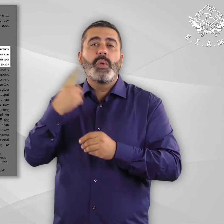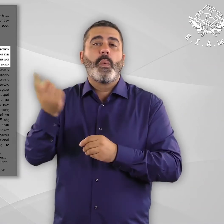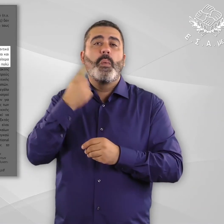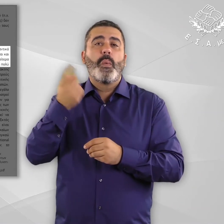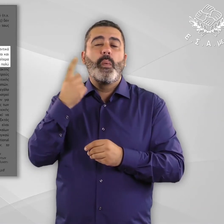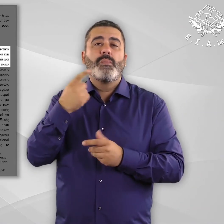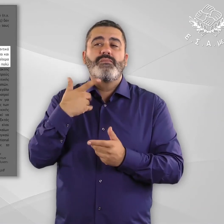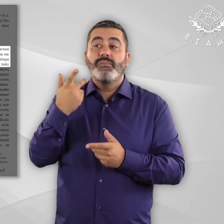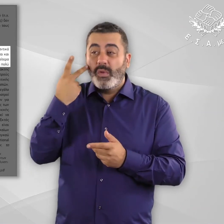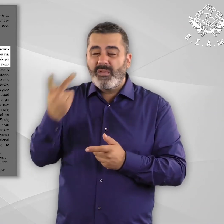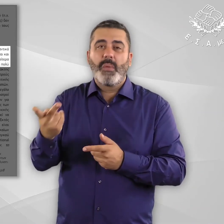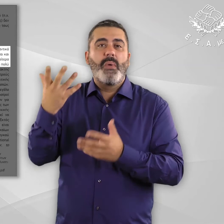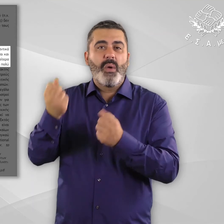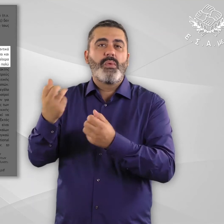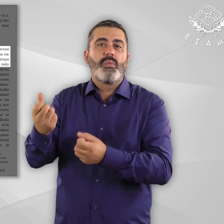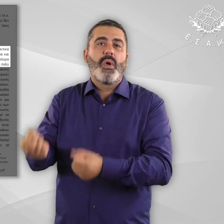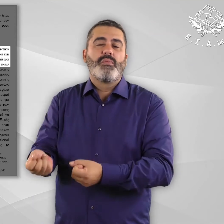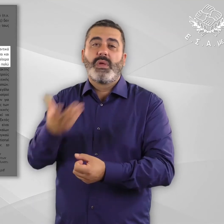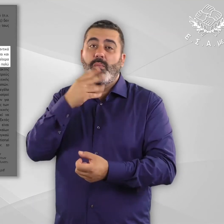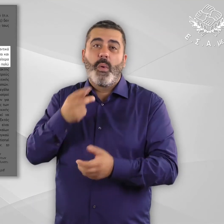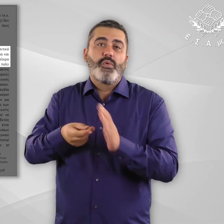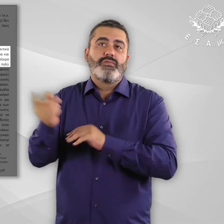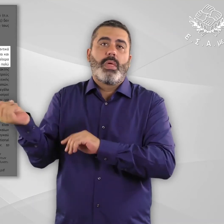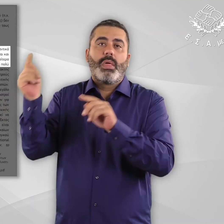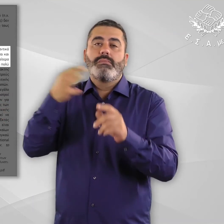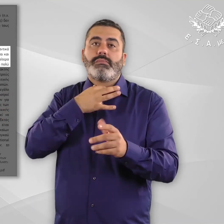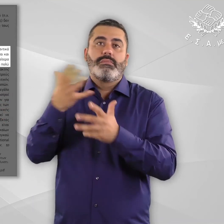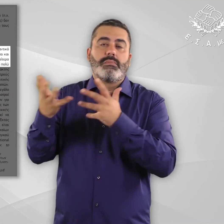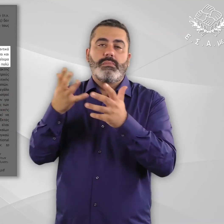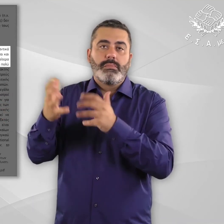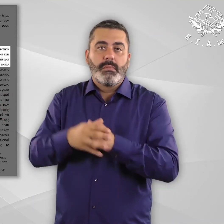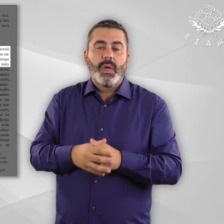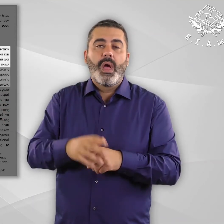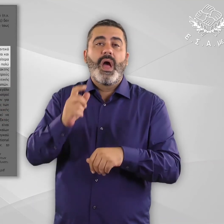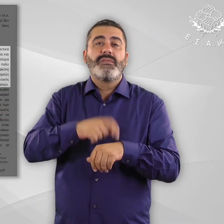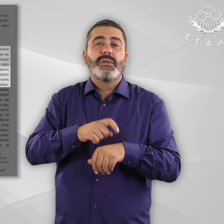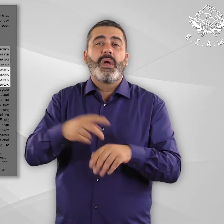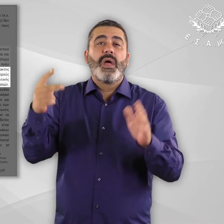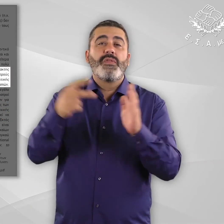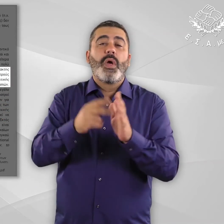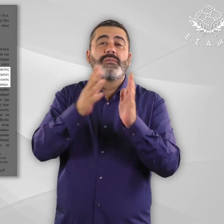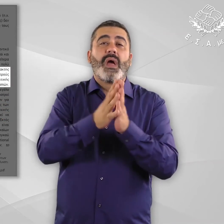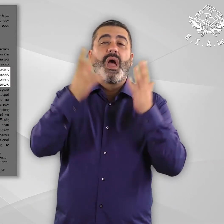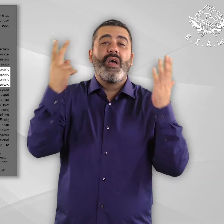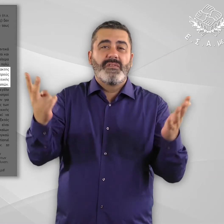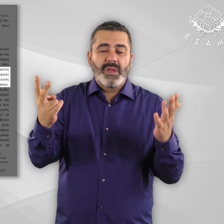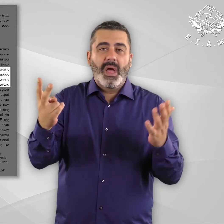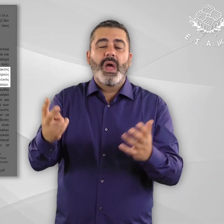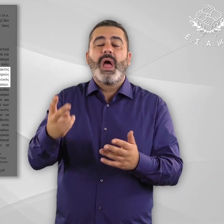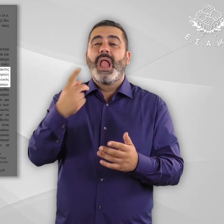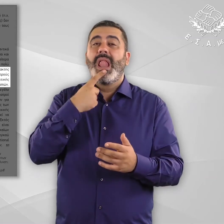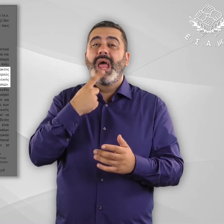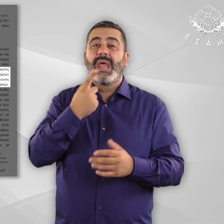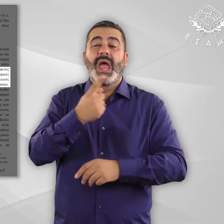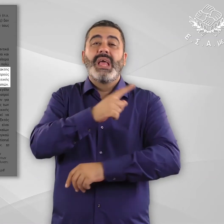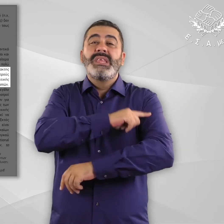καθώς οι ψυχικές αναπηρίες και τα ψυχικά προβλήματα είναι πολύ συχνά στον πληθυσμό των προσφύγων. Σε κατάσταση εκτακτης ανάγκης